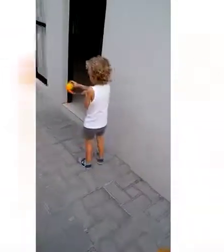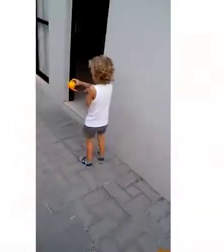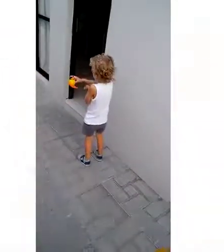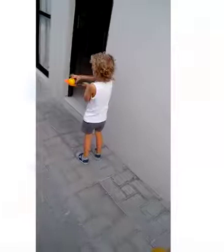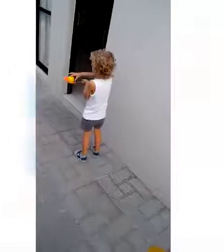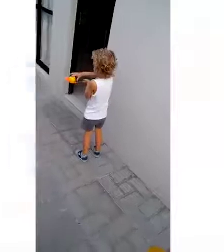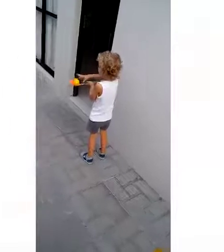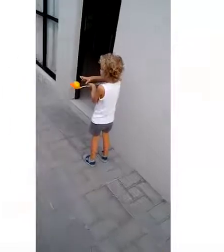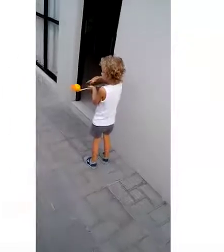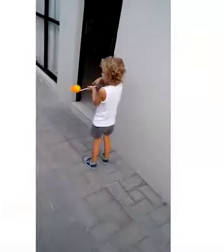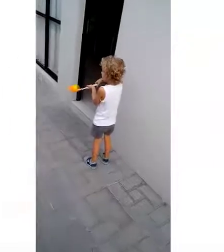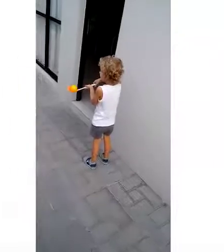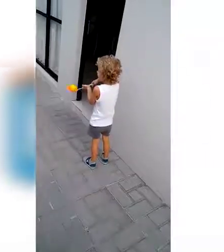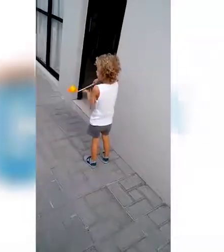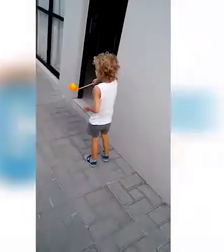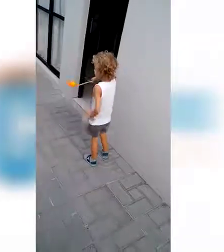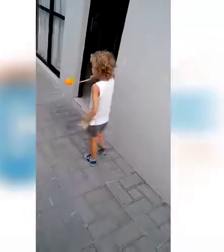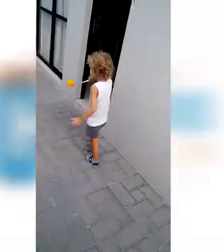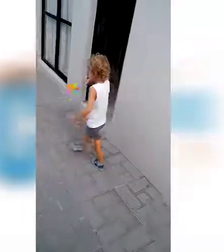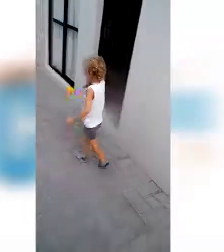Y la llevo sin que se me caiga.